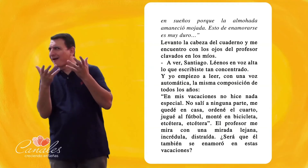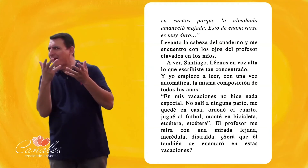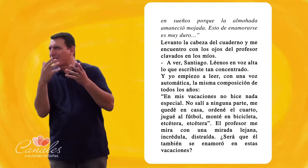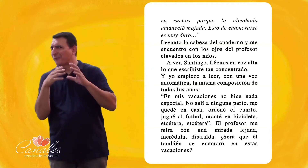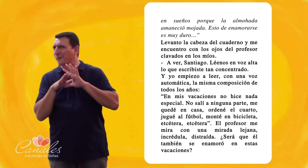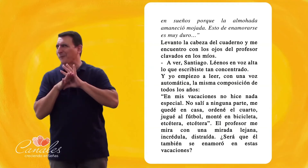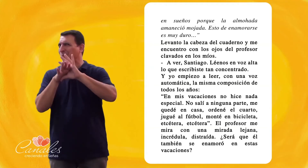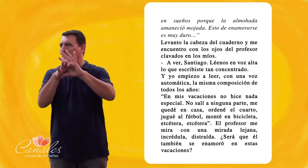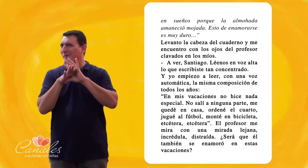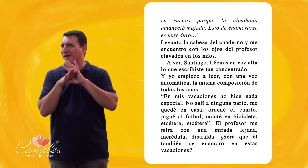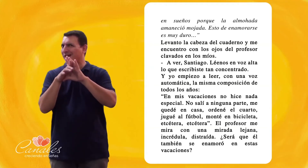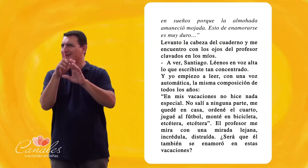se enamoró En estas vacaciones?